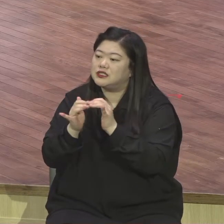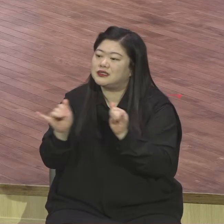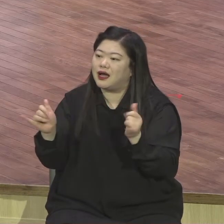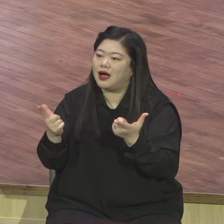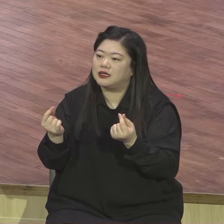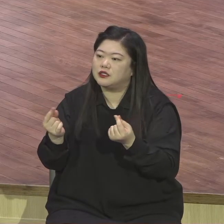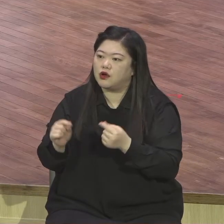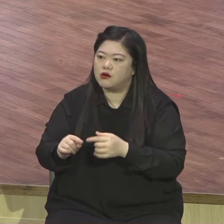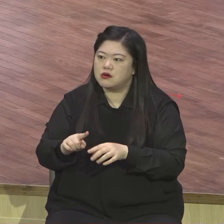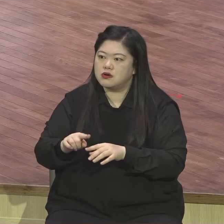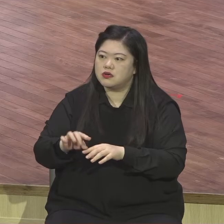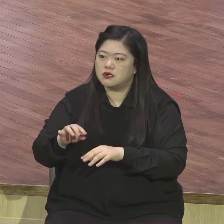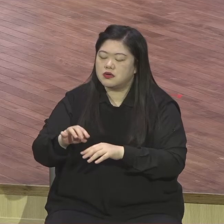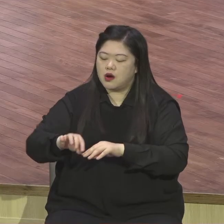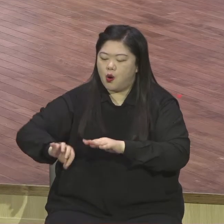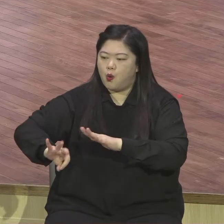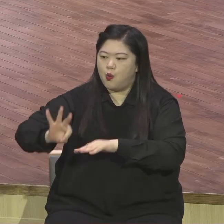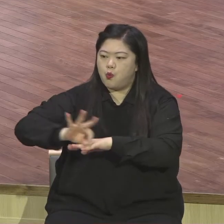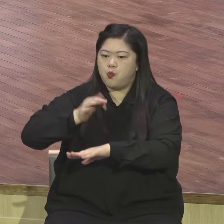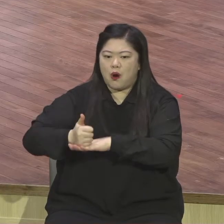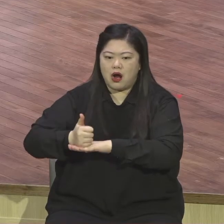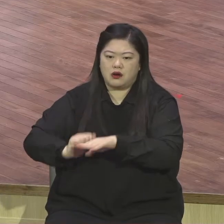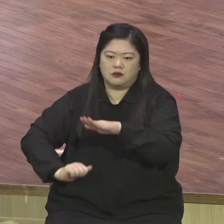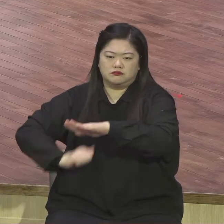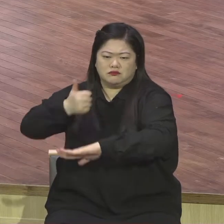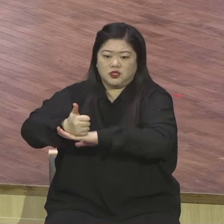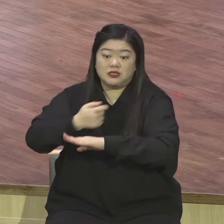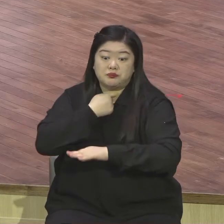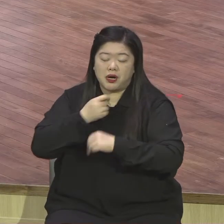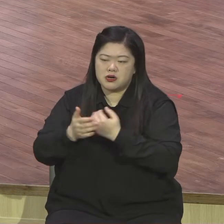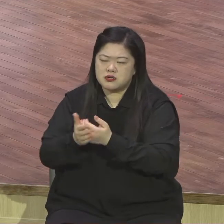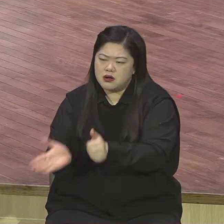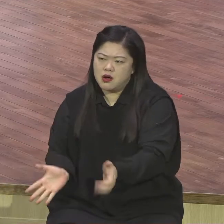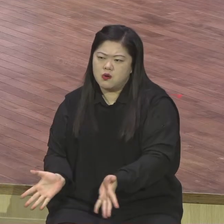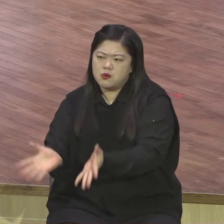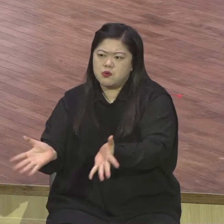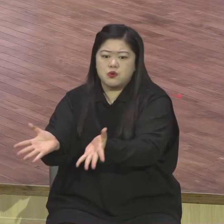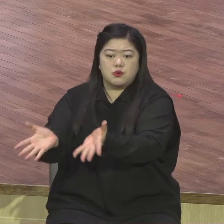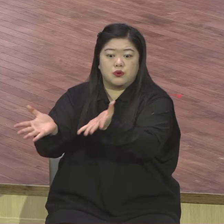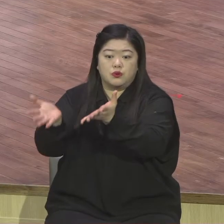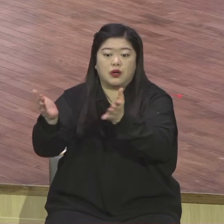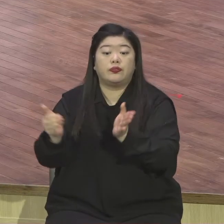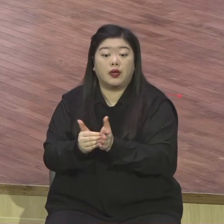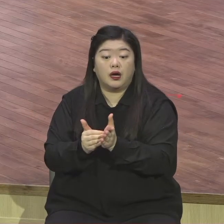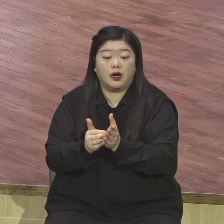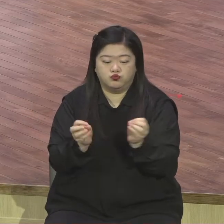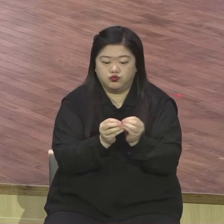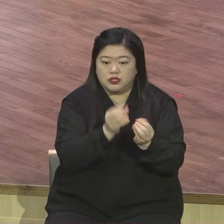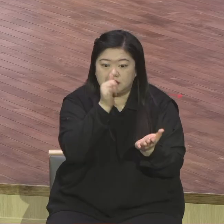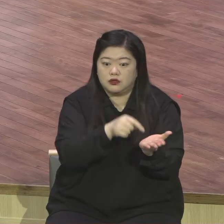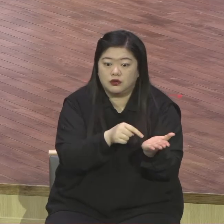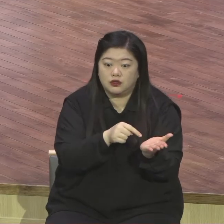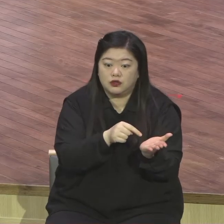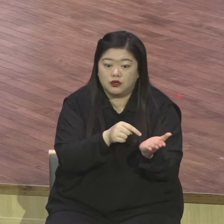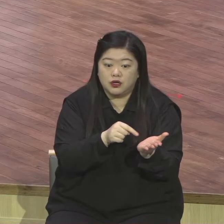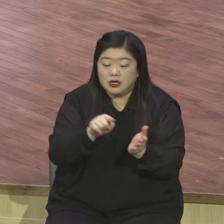그랬어요. 임금 삼으려고 그때 해로방이 임금이었는데